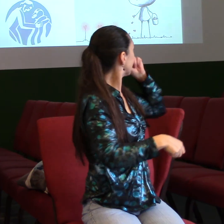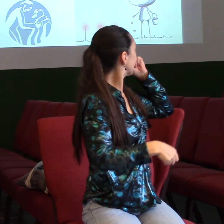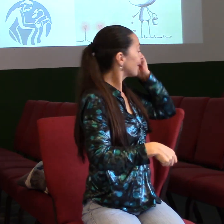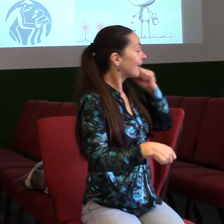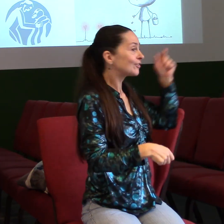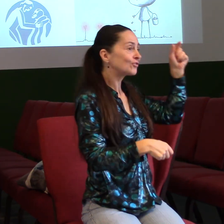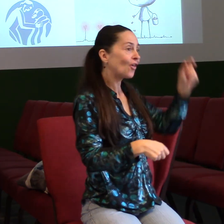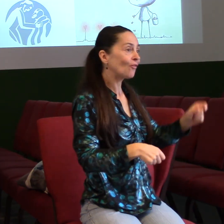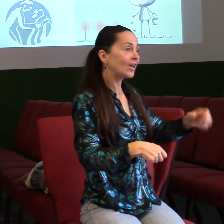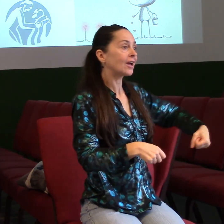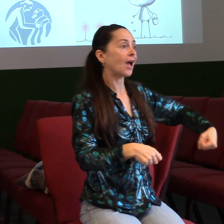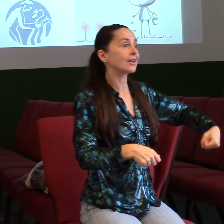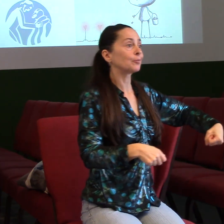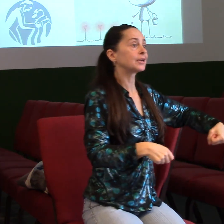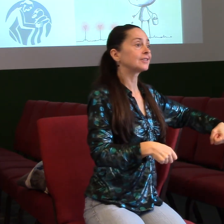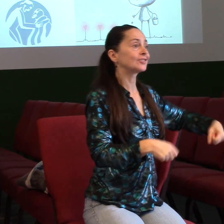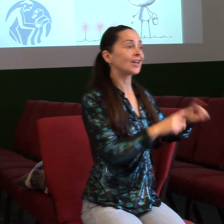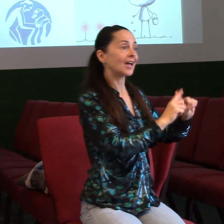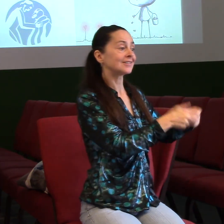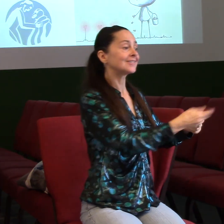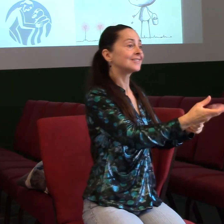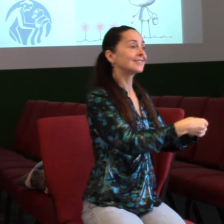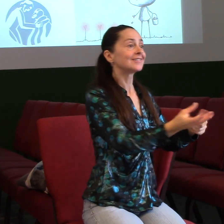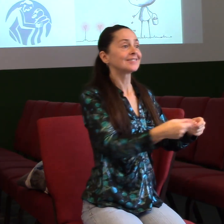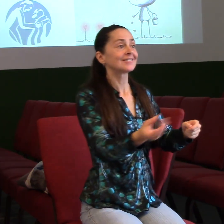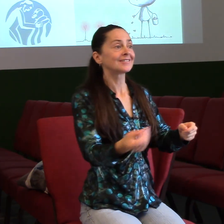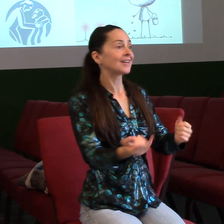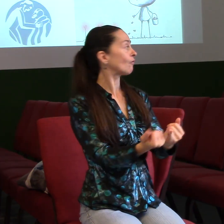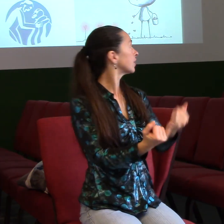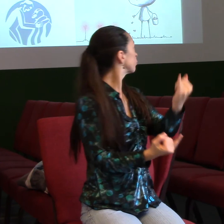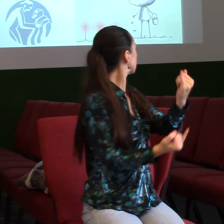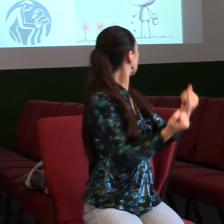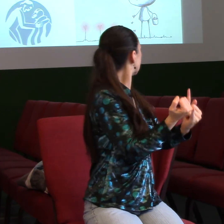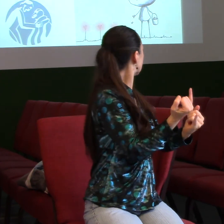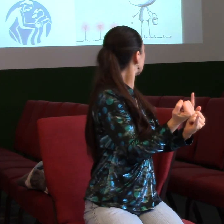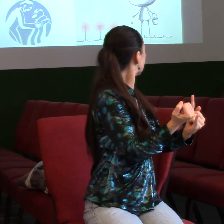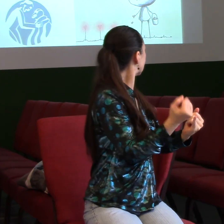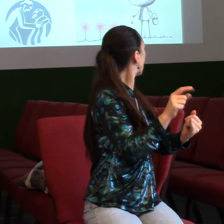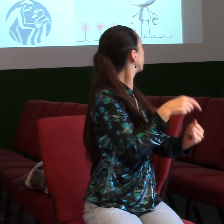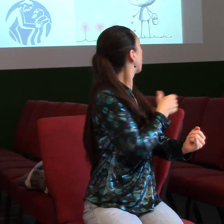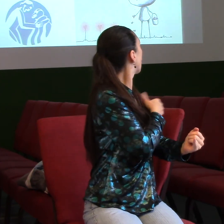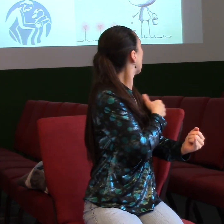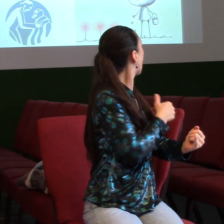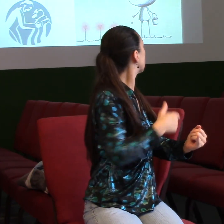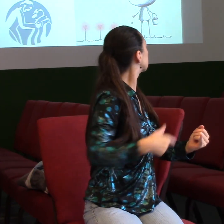srdce. A ty srdce mu zase vyrůstají. Takže to je laskavost. A poslední je